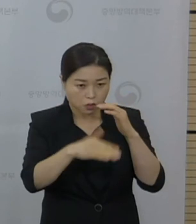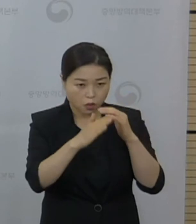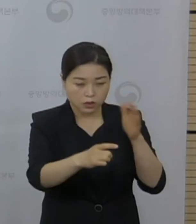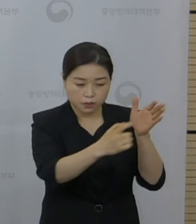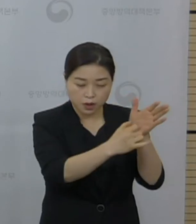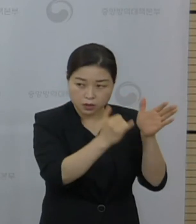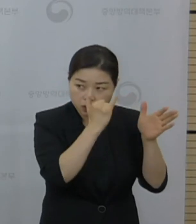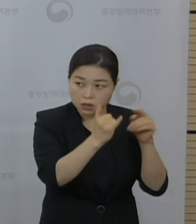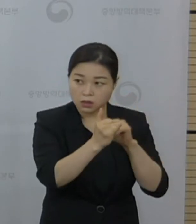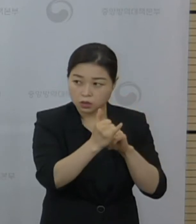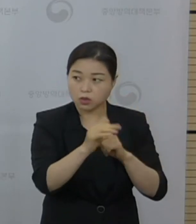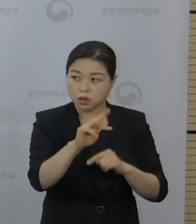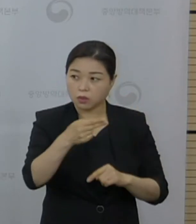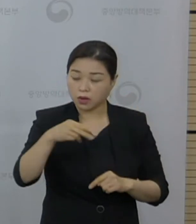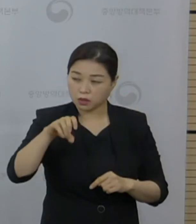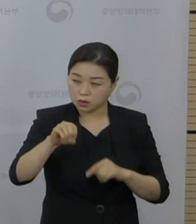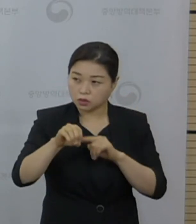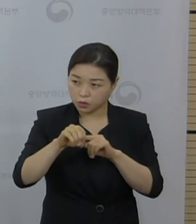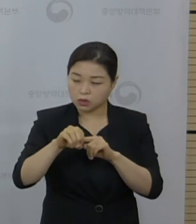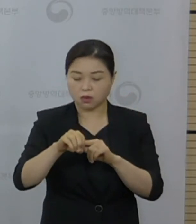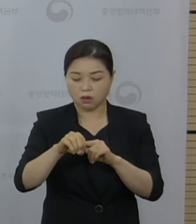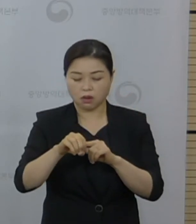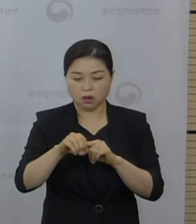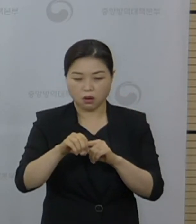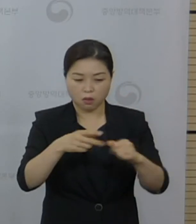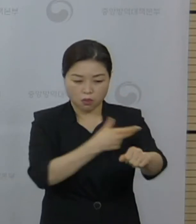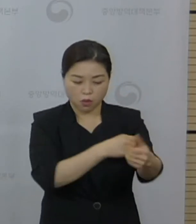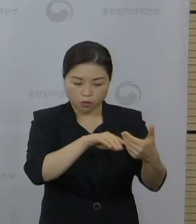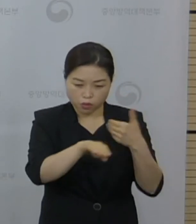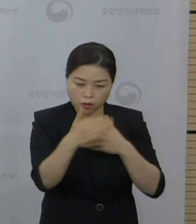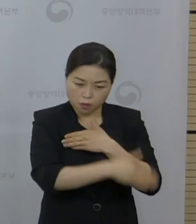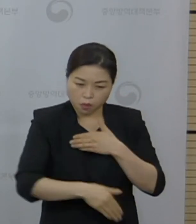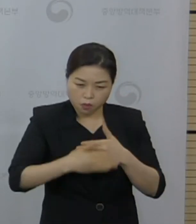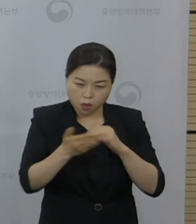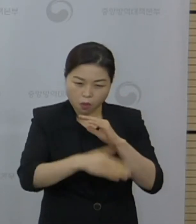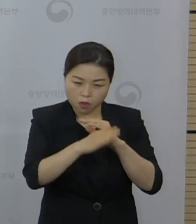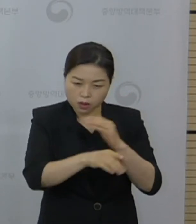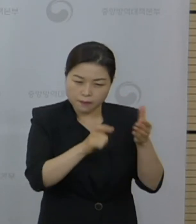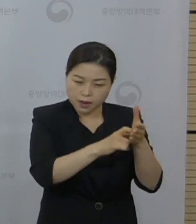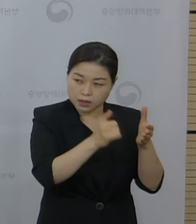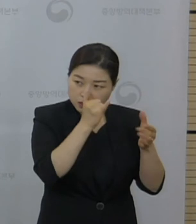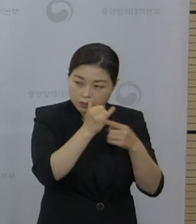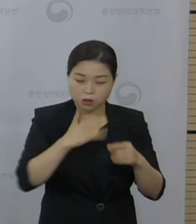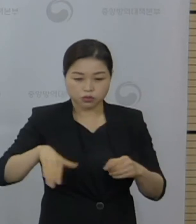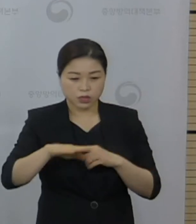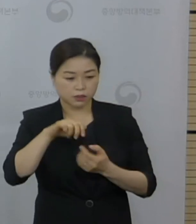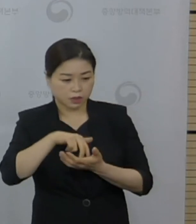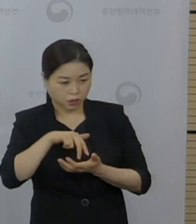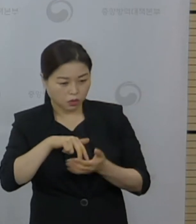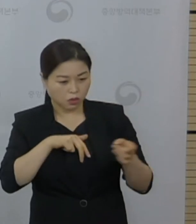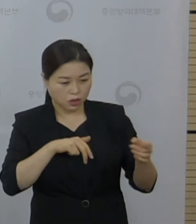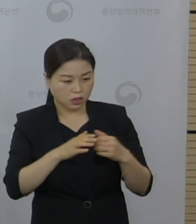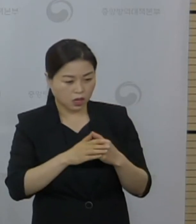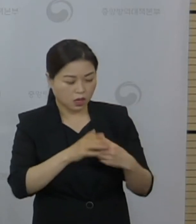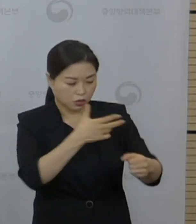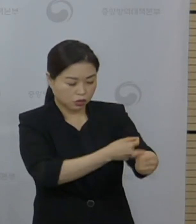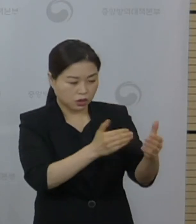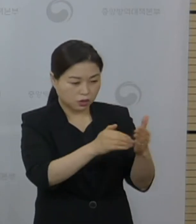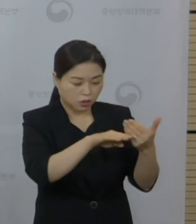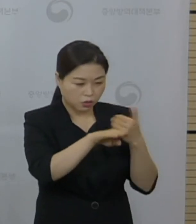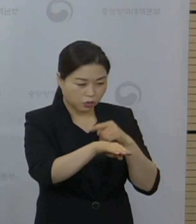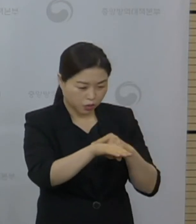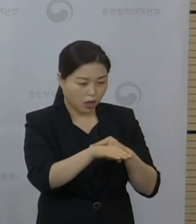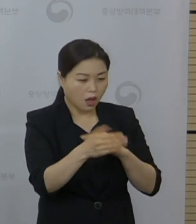부작용으로 등록이 되면 이것을 아마 시각체에서 검토해서 저희 우리나라에서도 공식적인 부작용으로 아마 등록이 될